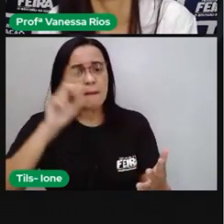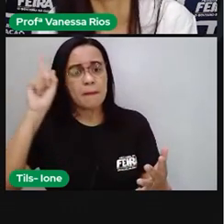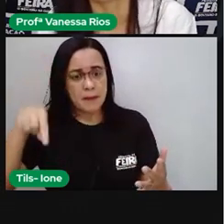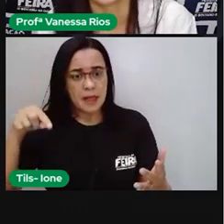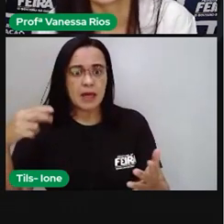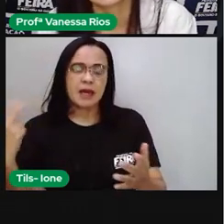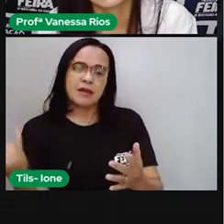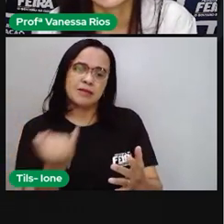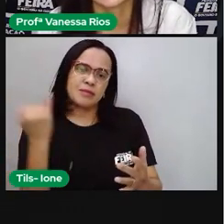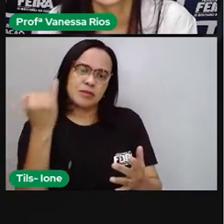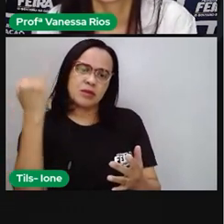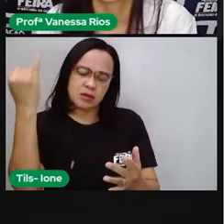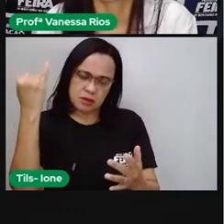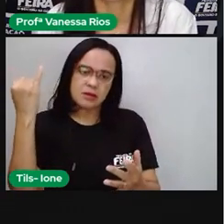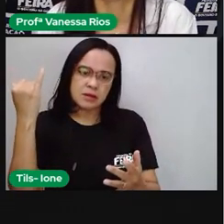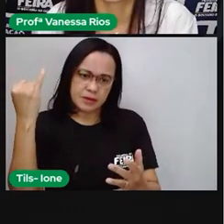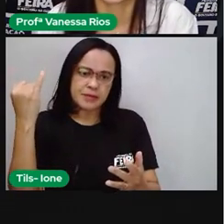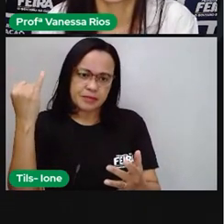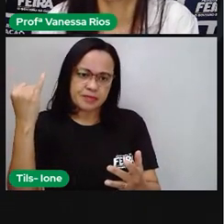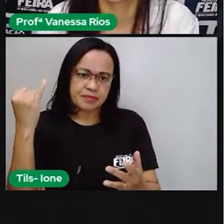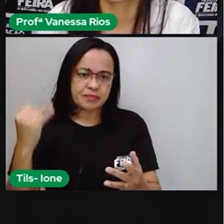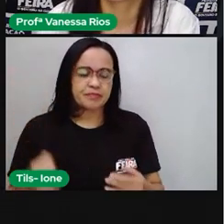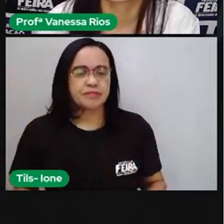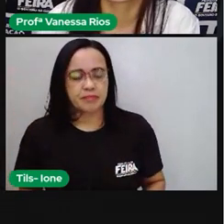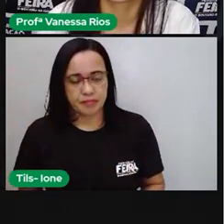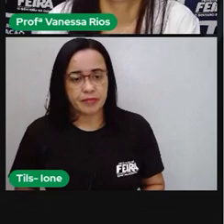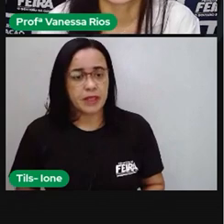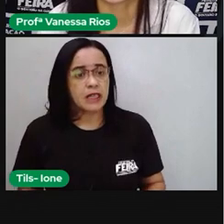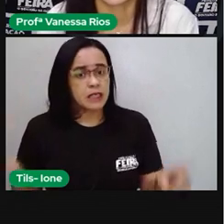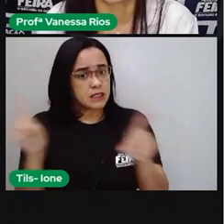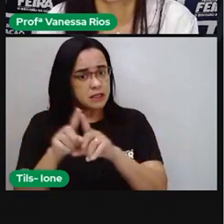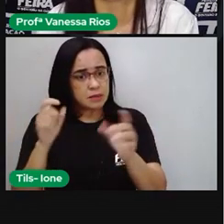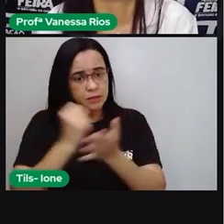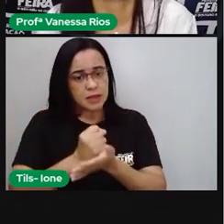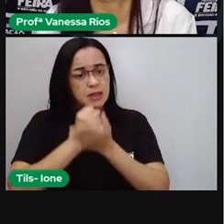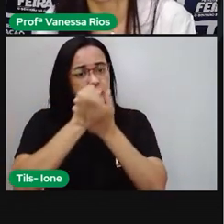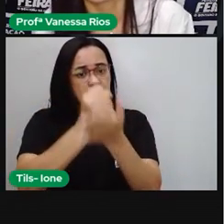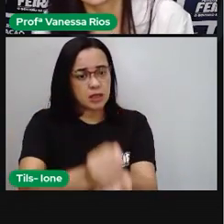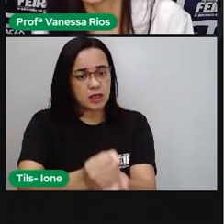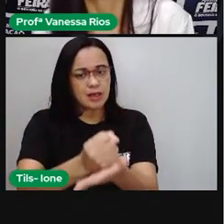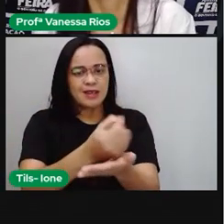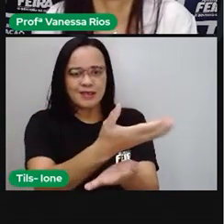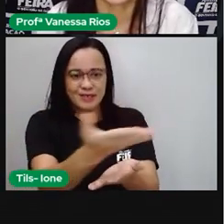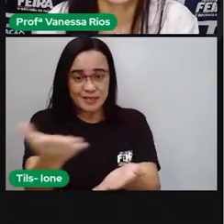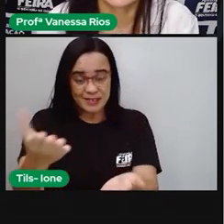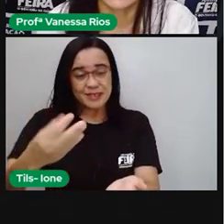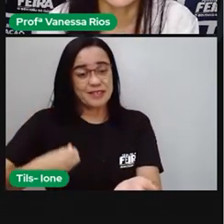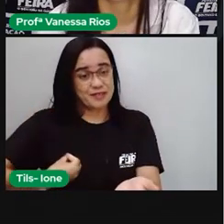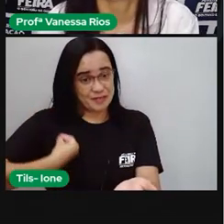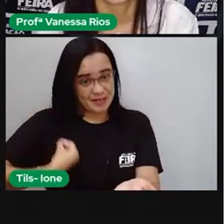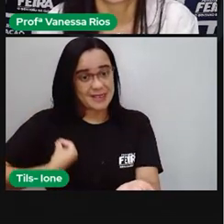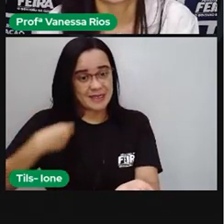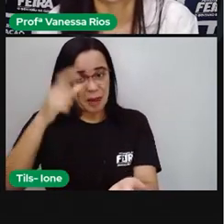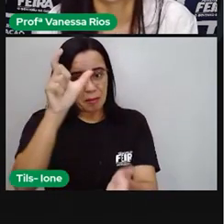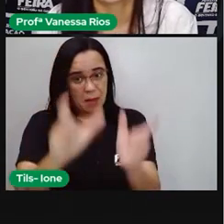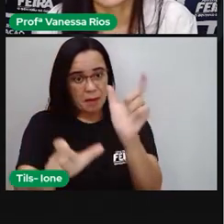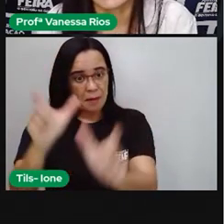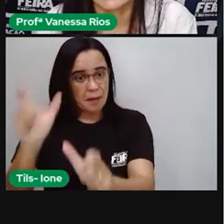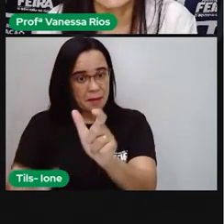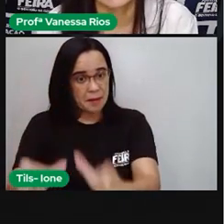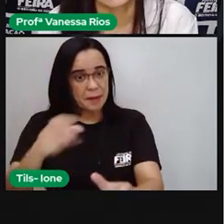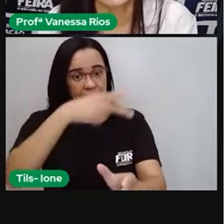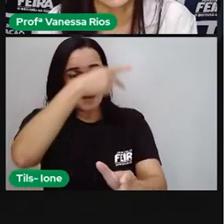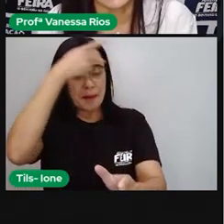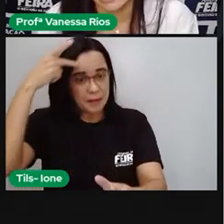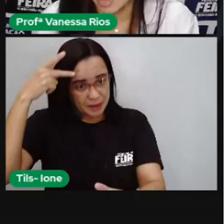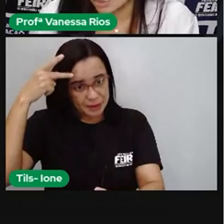ação muito importante, que só tem a contribuir na sua vida como estudante, como pessoa, como indivíduo